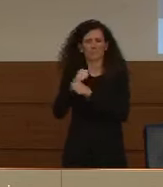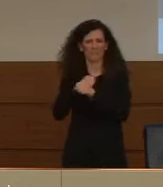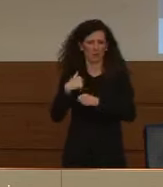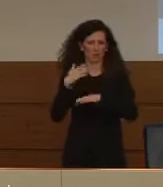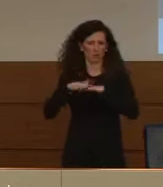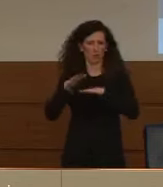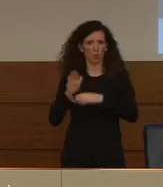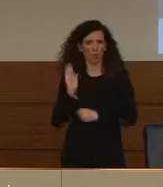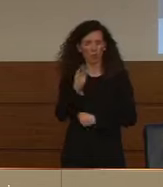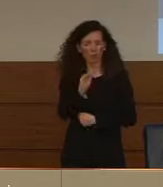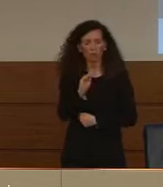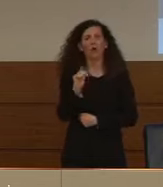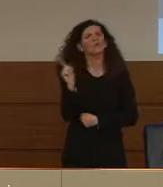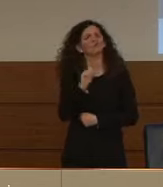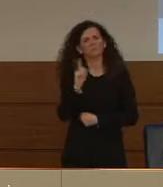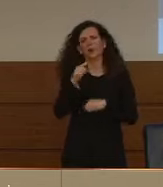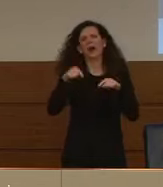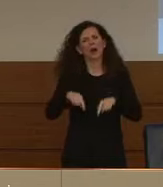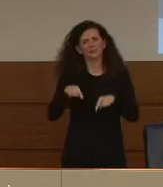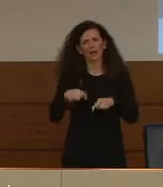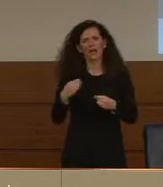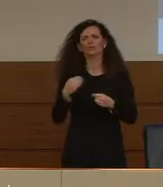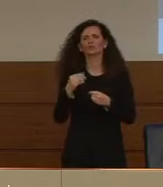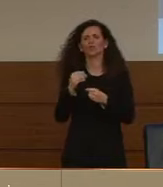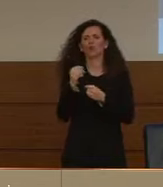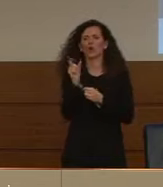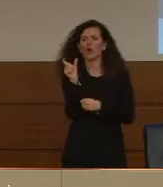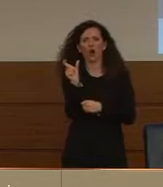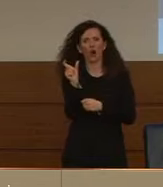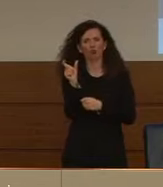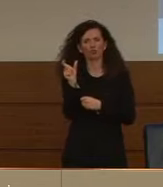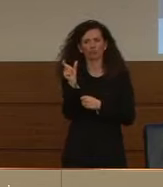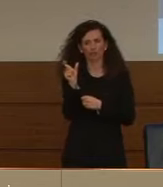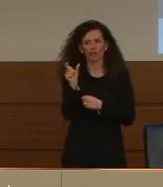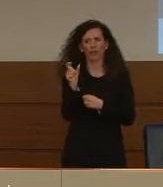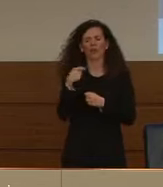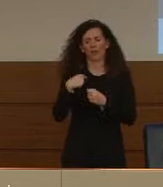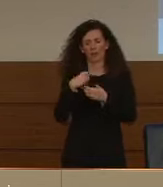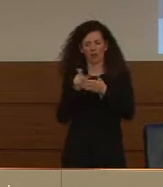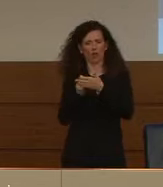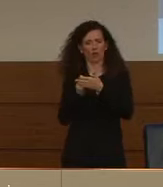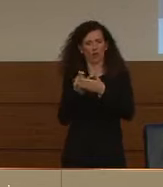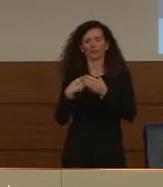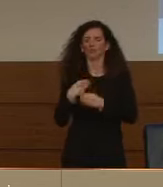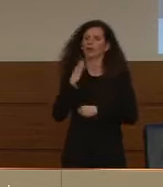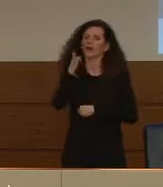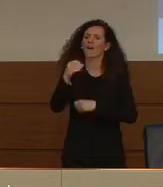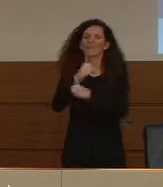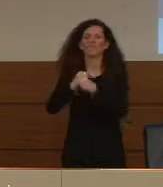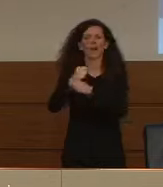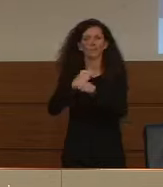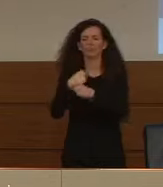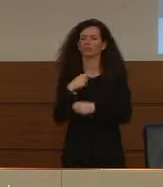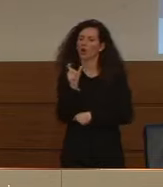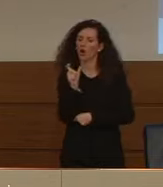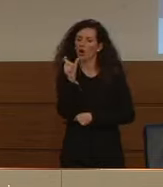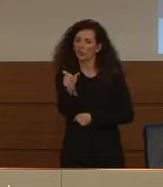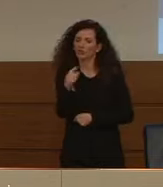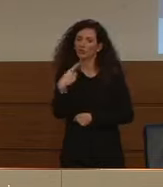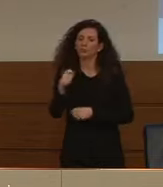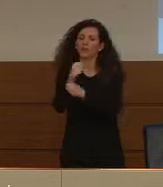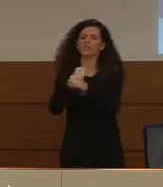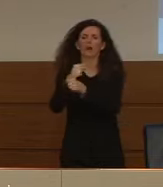avranno un codice che indicheranno in farmacia per poter ritirare i farmaci.